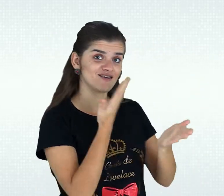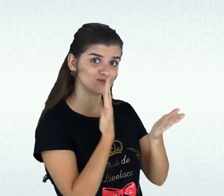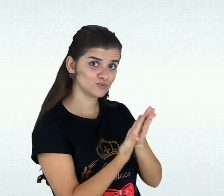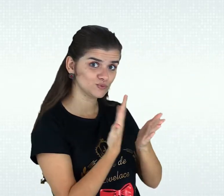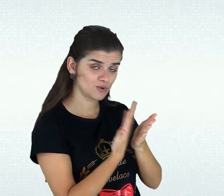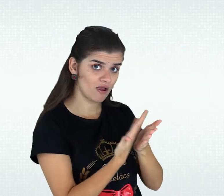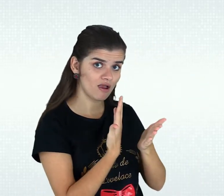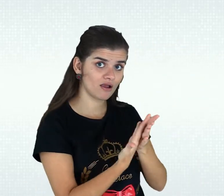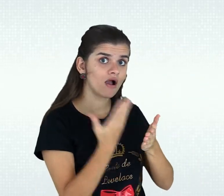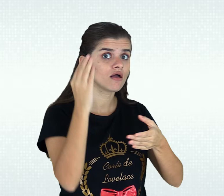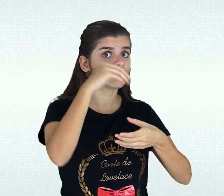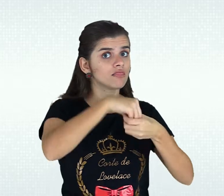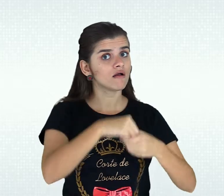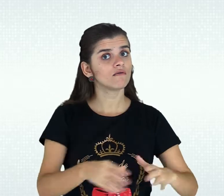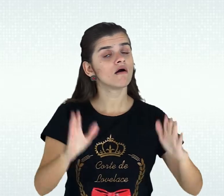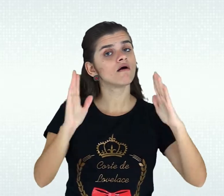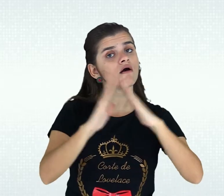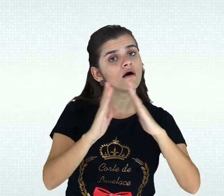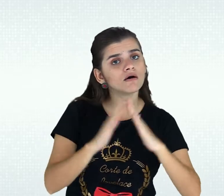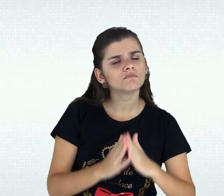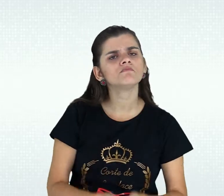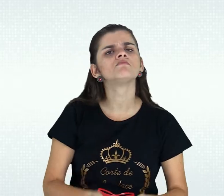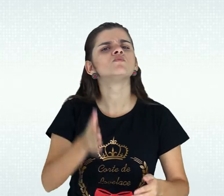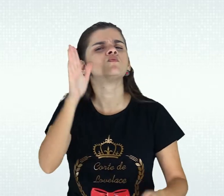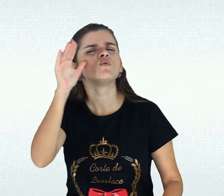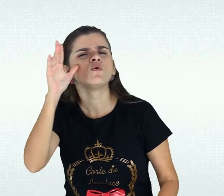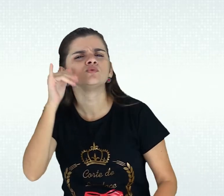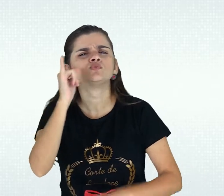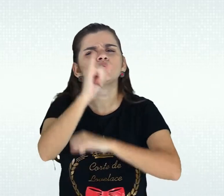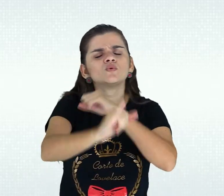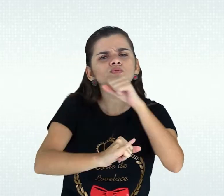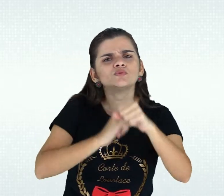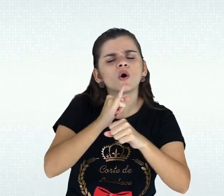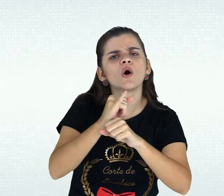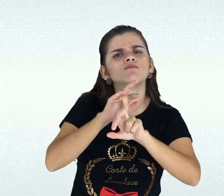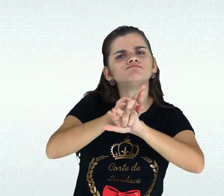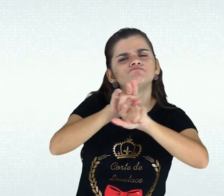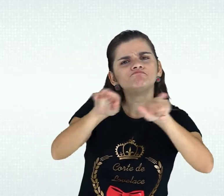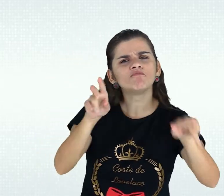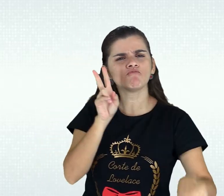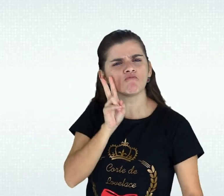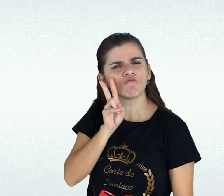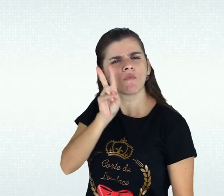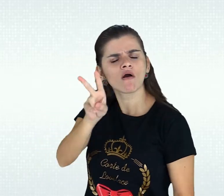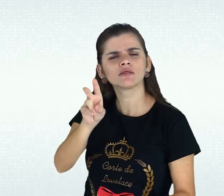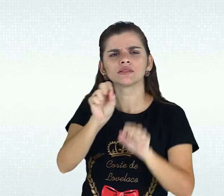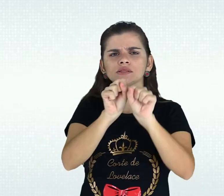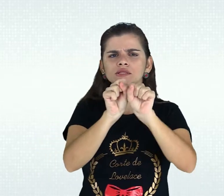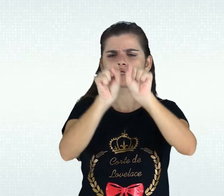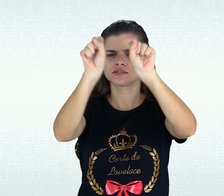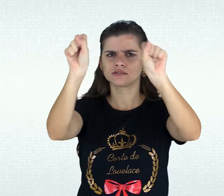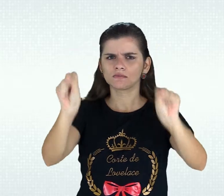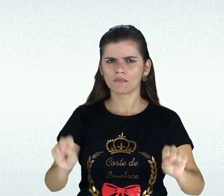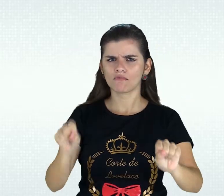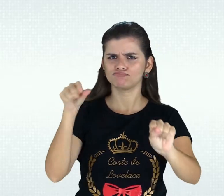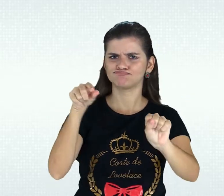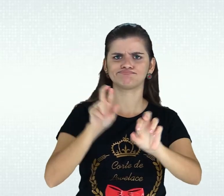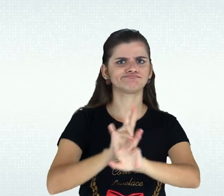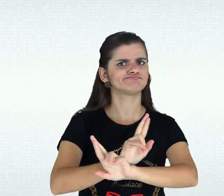O estudo em casa nos possibilita o conhecimento, busca e análise de algumas fórmulas para descobrir o